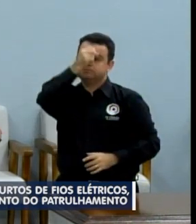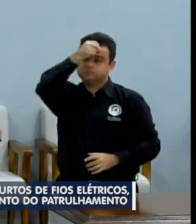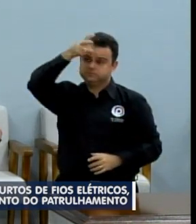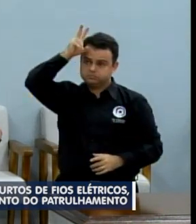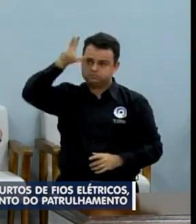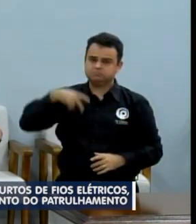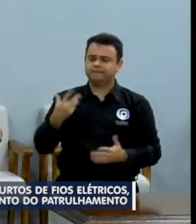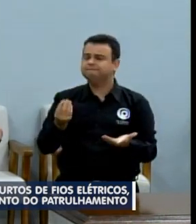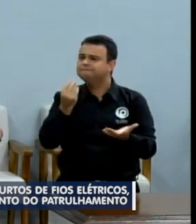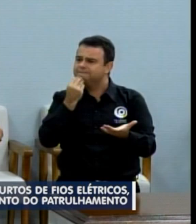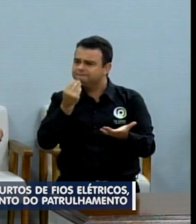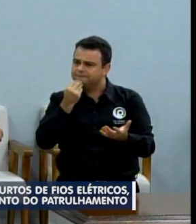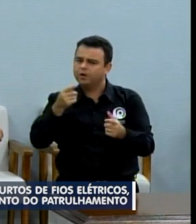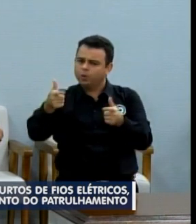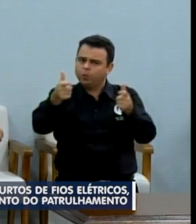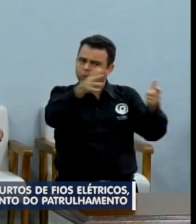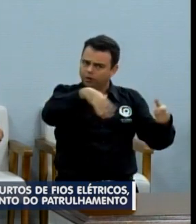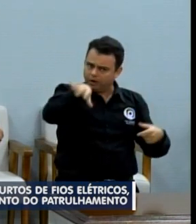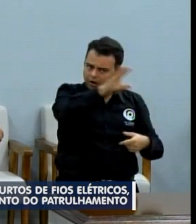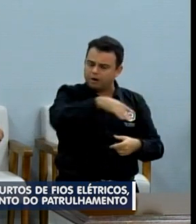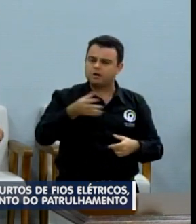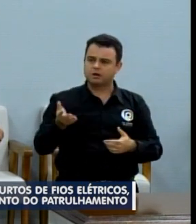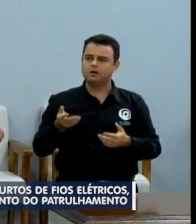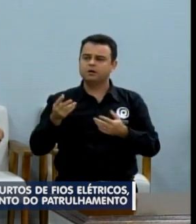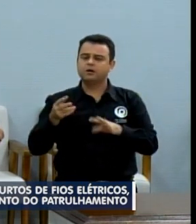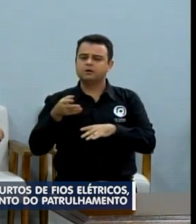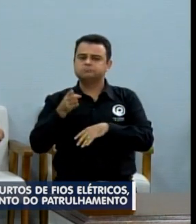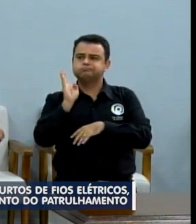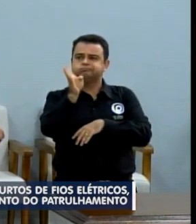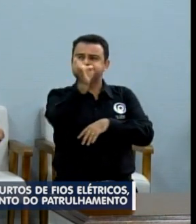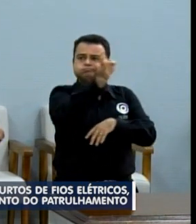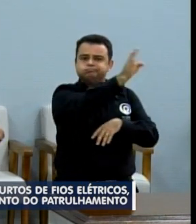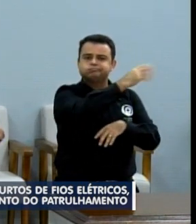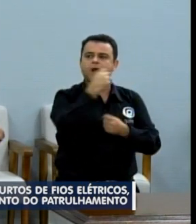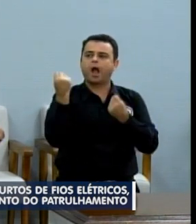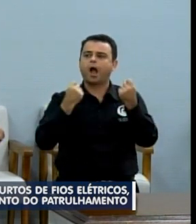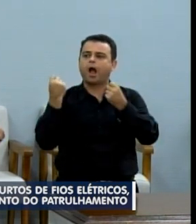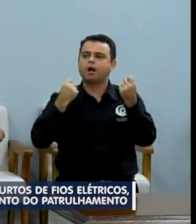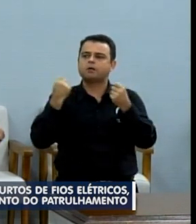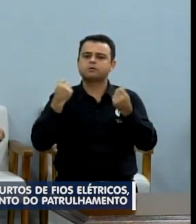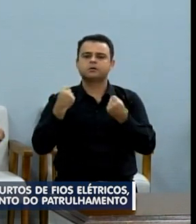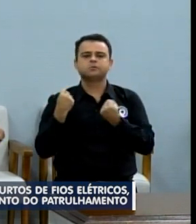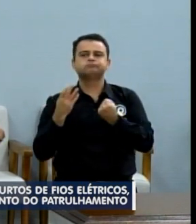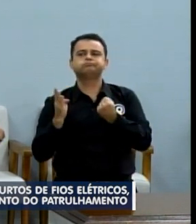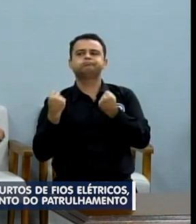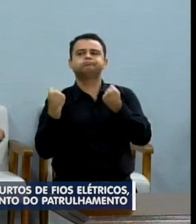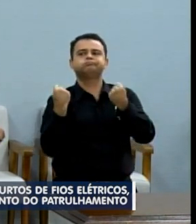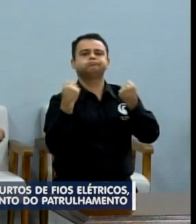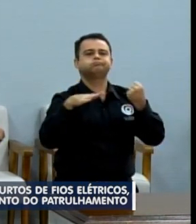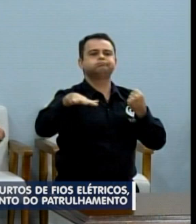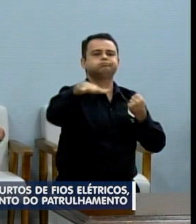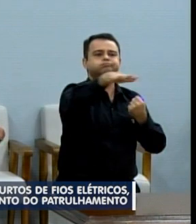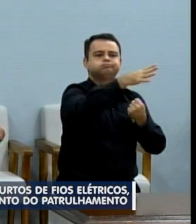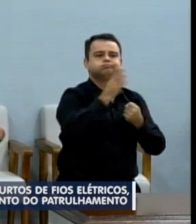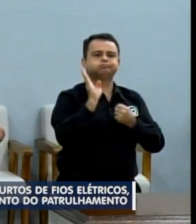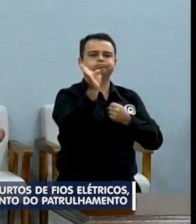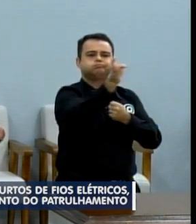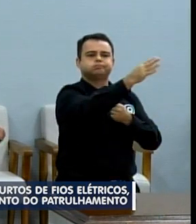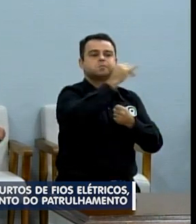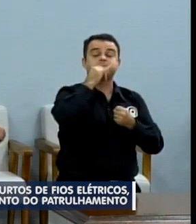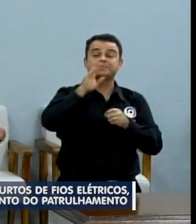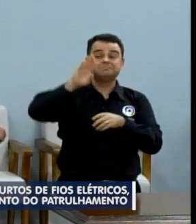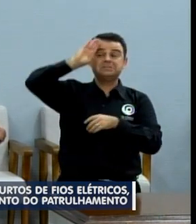uma ronda aí nas regiões, nos bairros da cidade, em especial uma região muito grande, a zona norte,